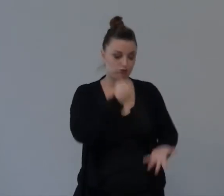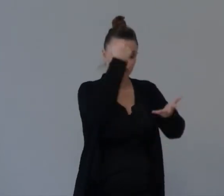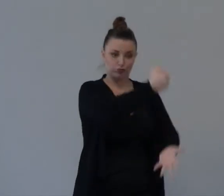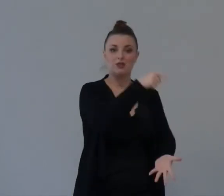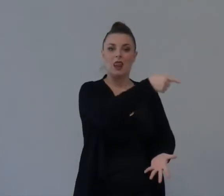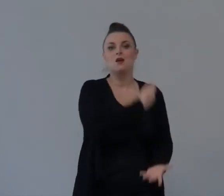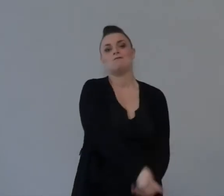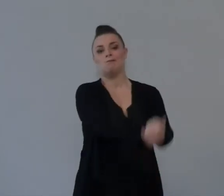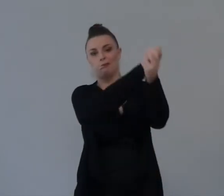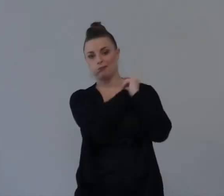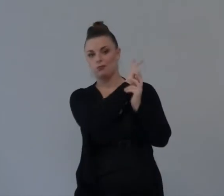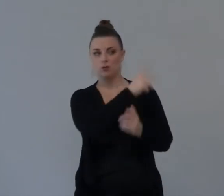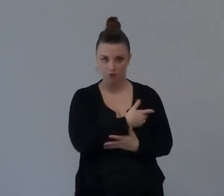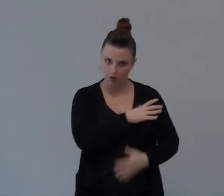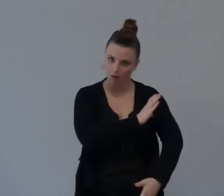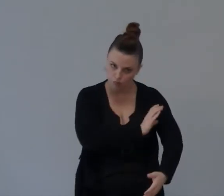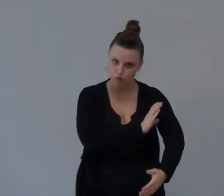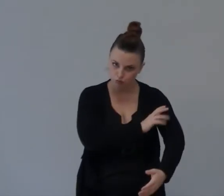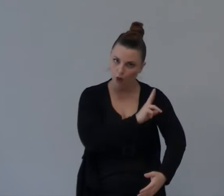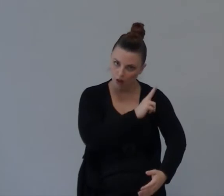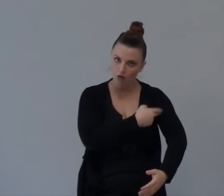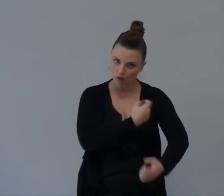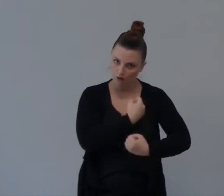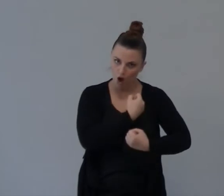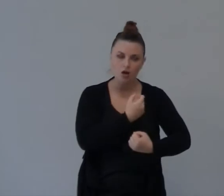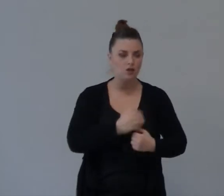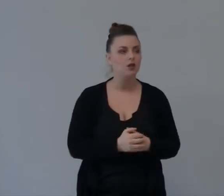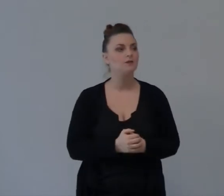Boaz Aveva Un cuore Generoso Di